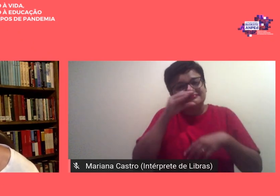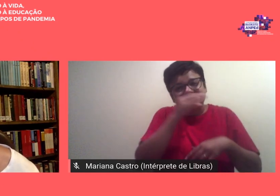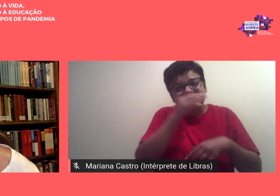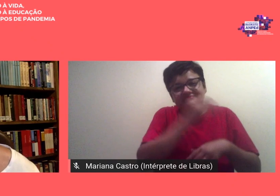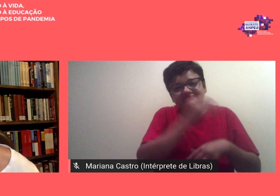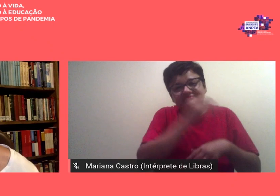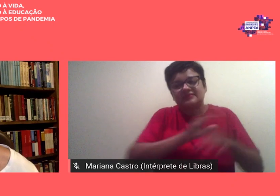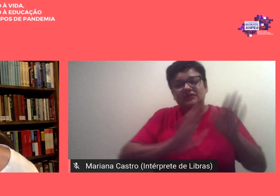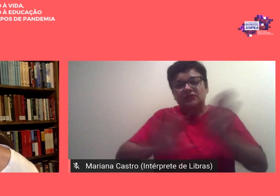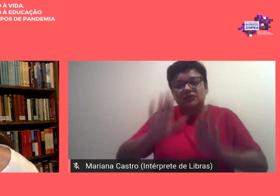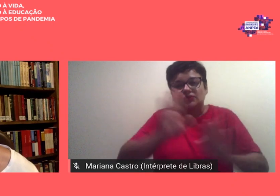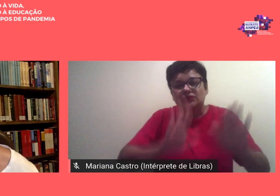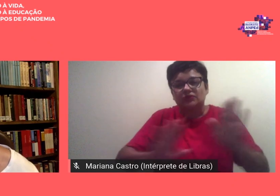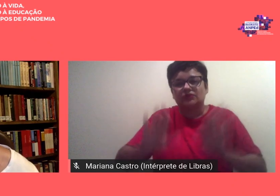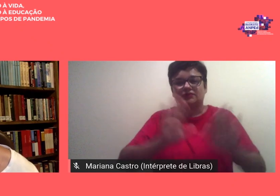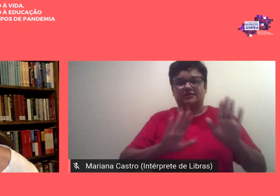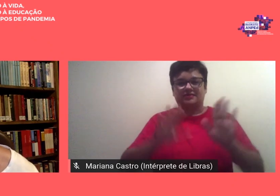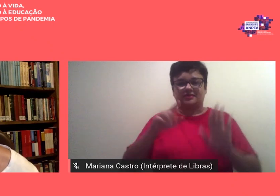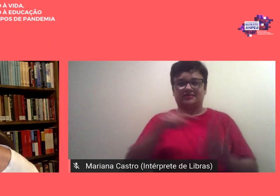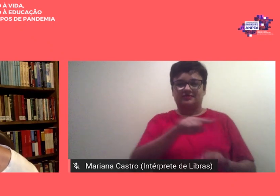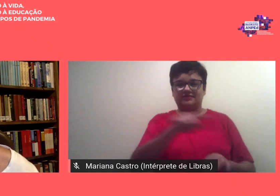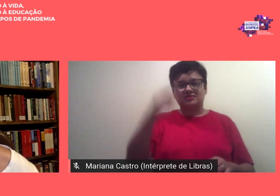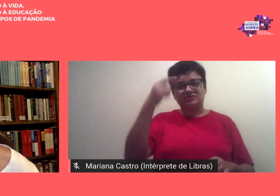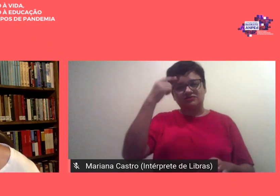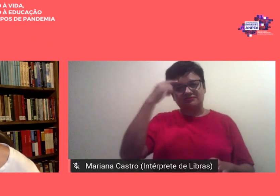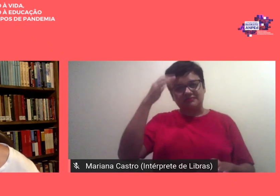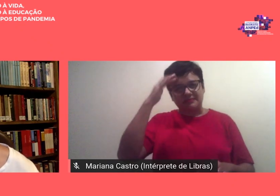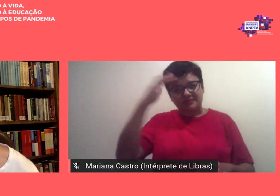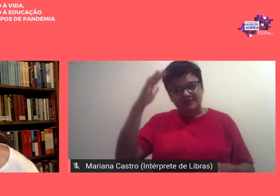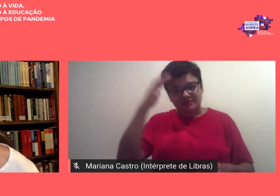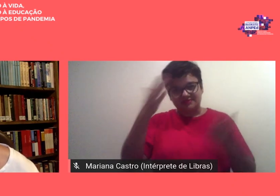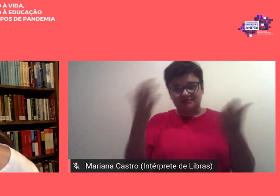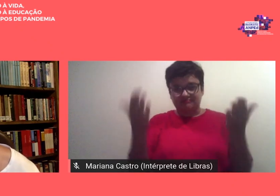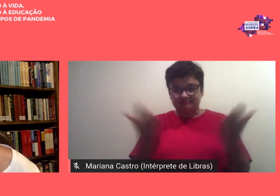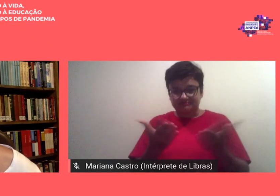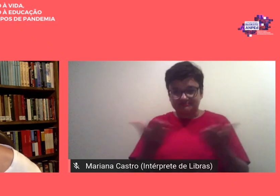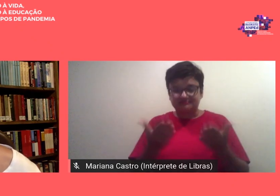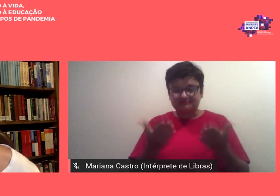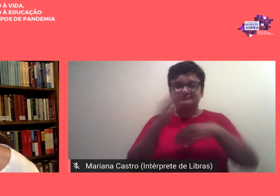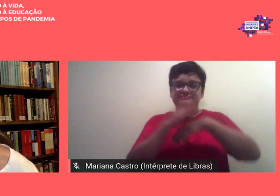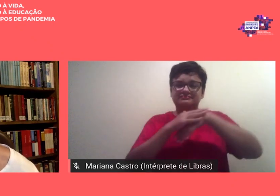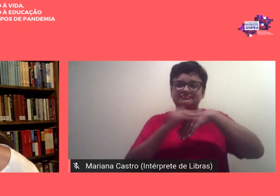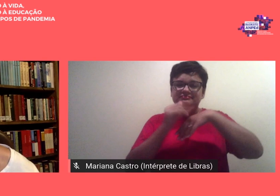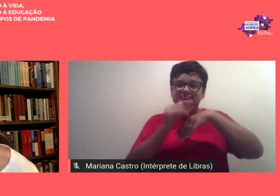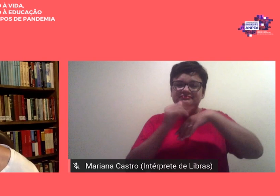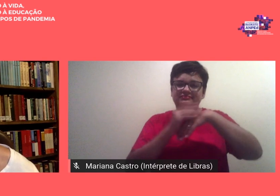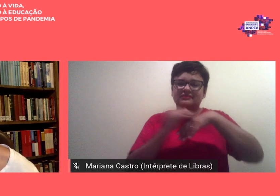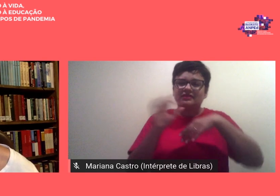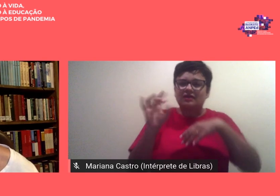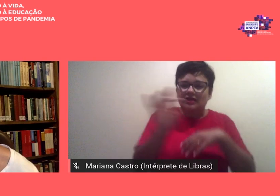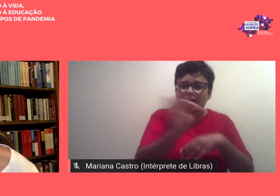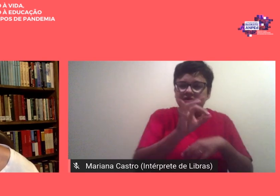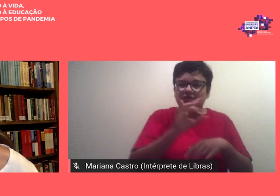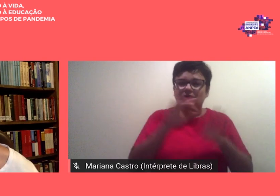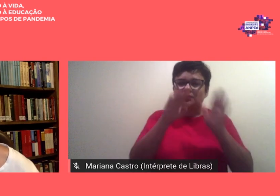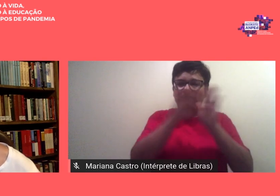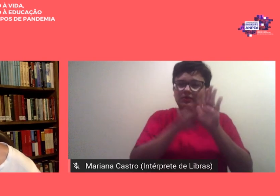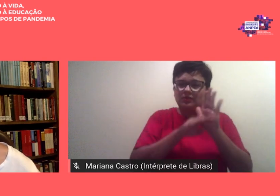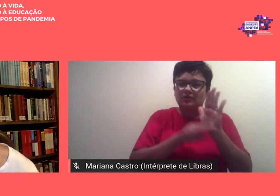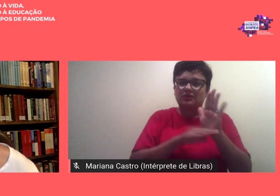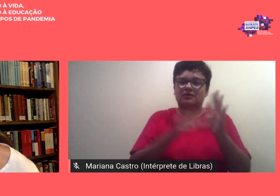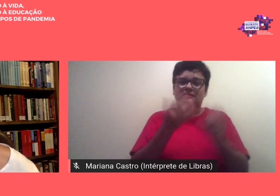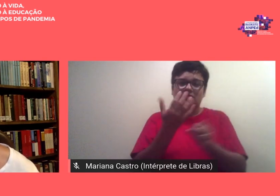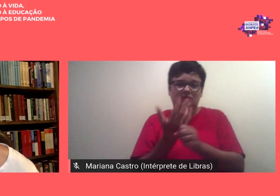cuidadosa com que vocês pensaram essa regional a forma dedicada com que todos os programas da UERJ